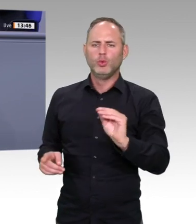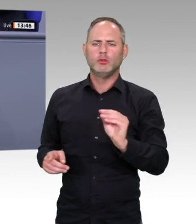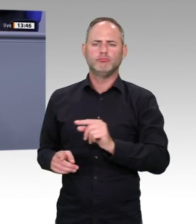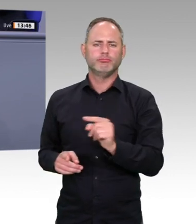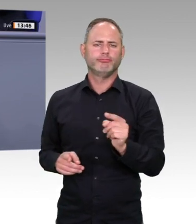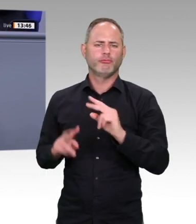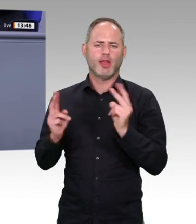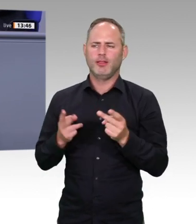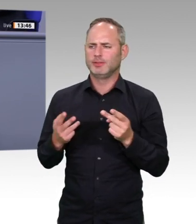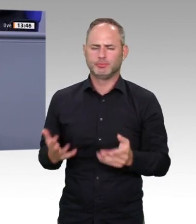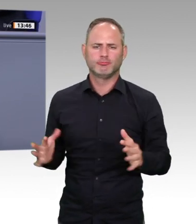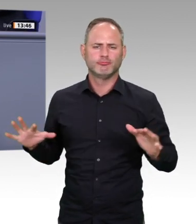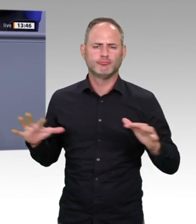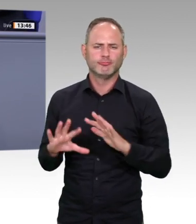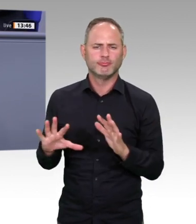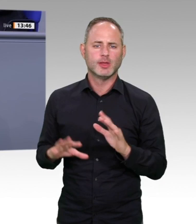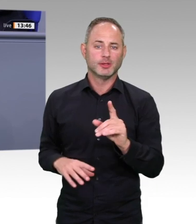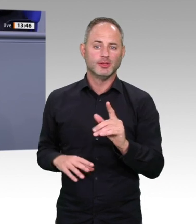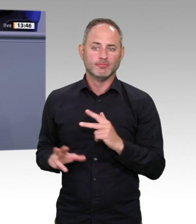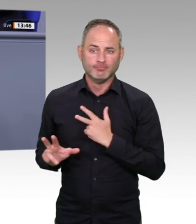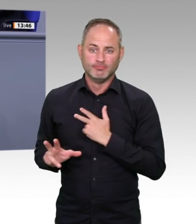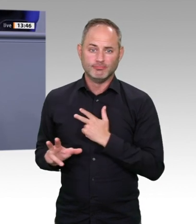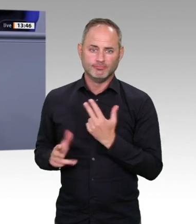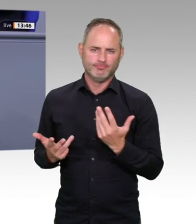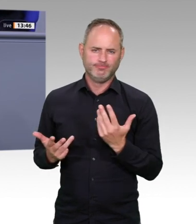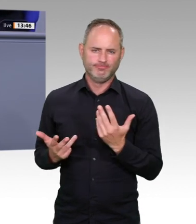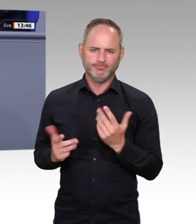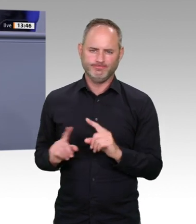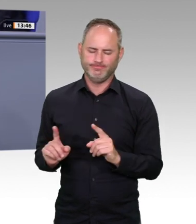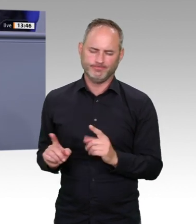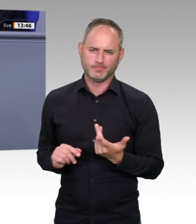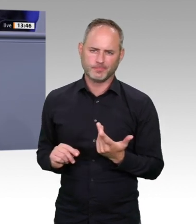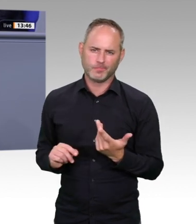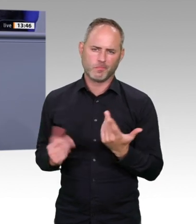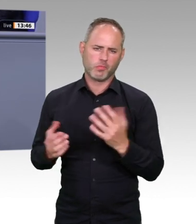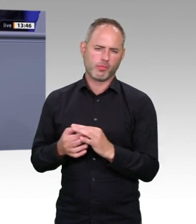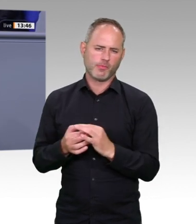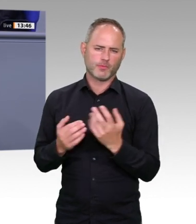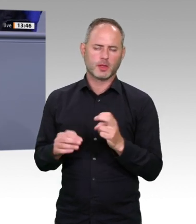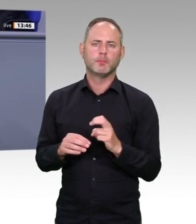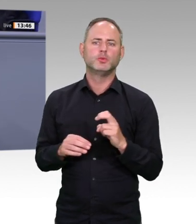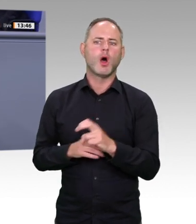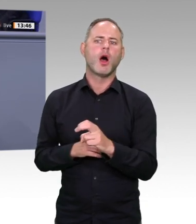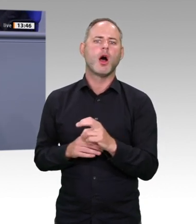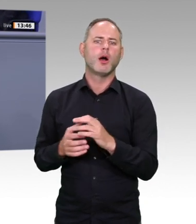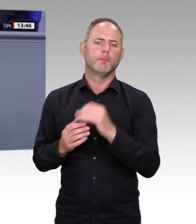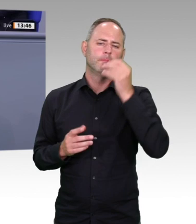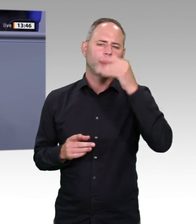Nutzen häufig im Widerspruch zu Umwelt und zu Menschenrechten steht. Wir müssen daher Strukturen